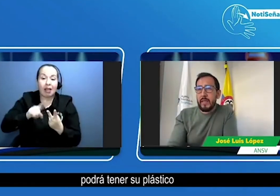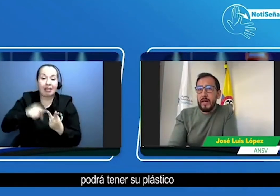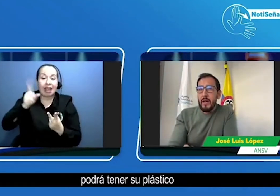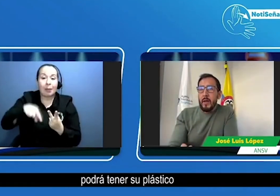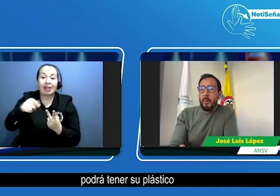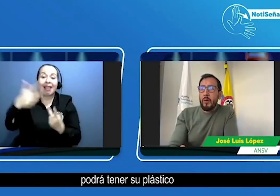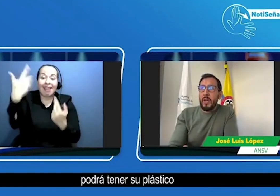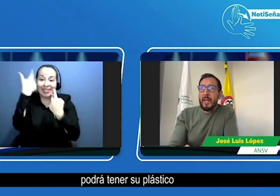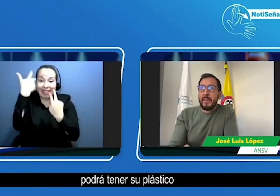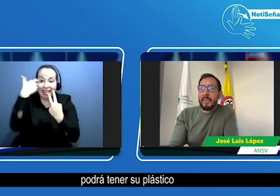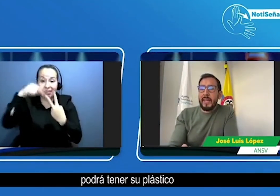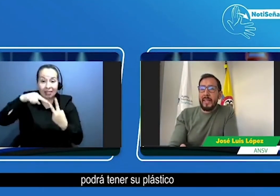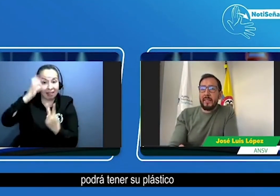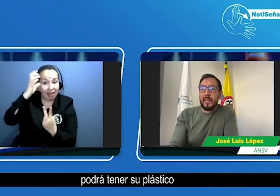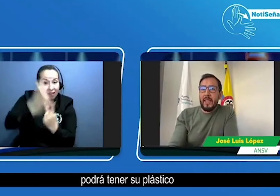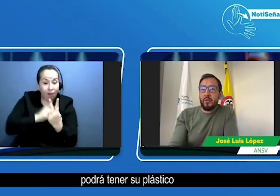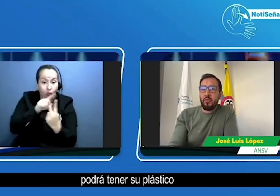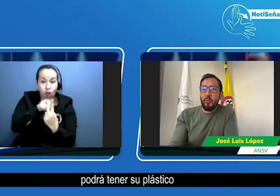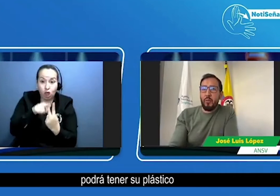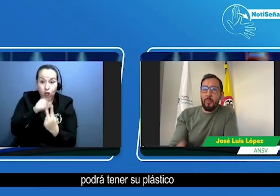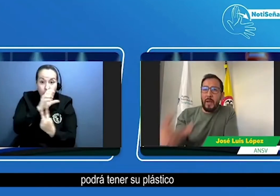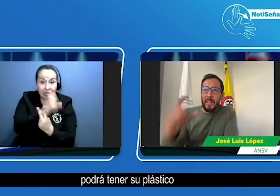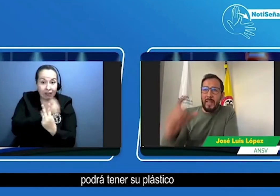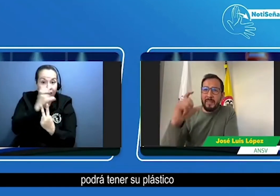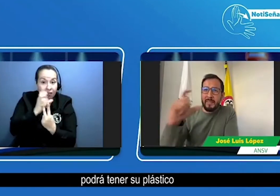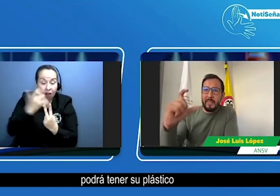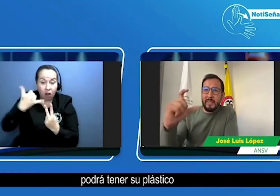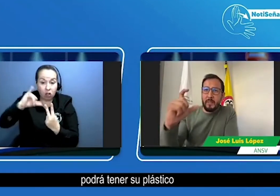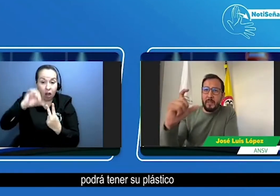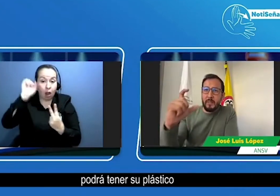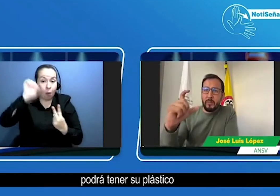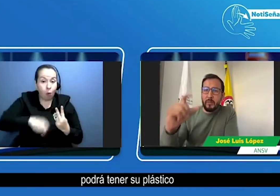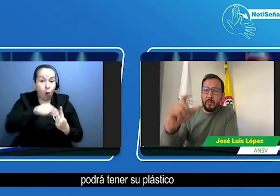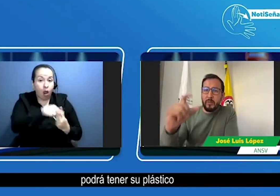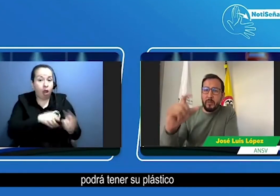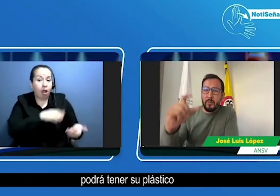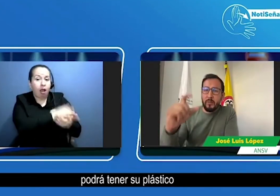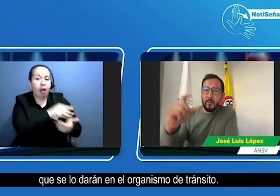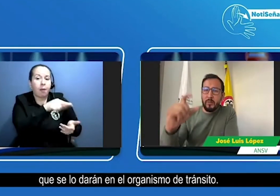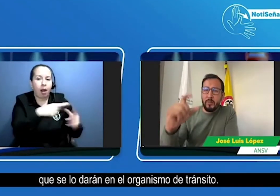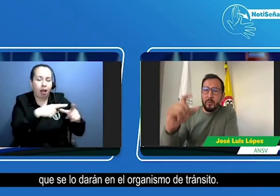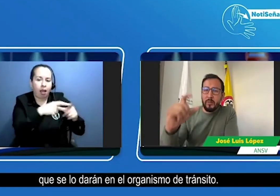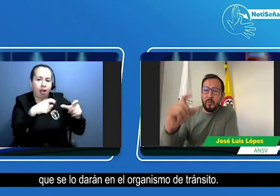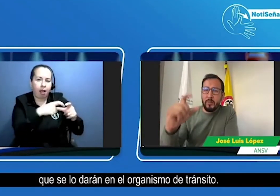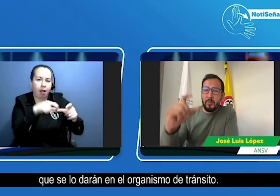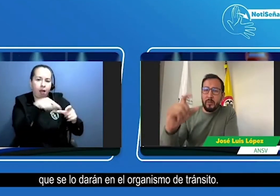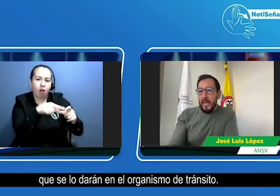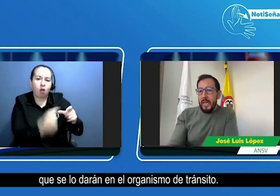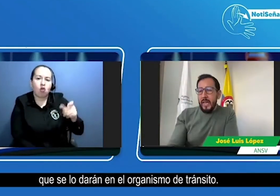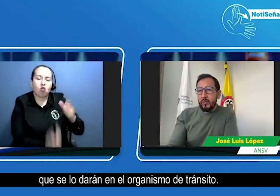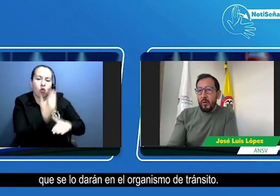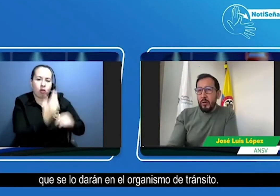podrá tener su plástico que se genera en el organismo de tránsito